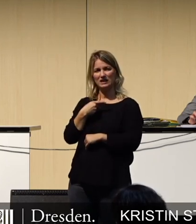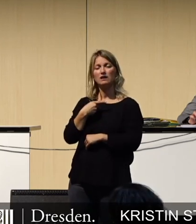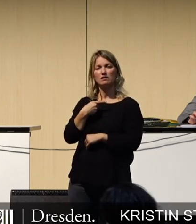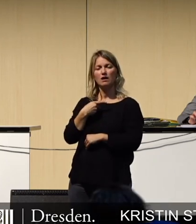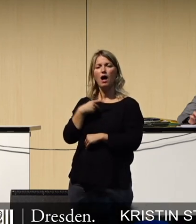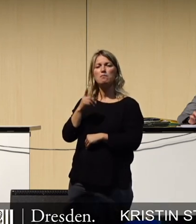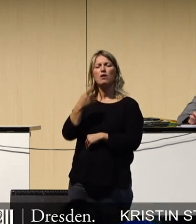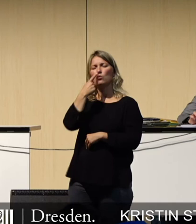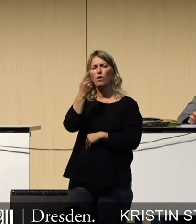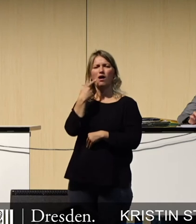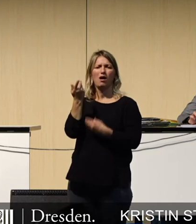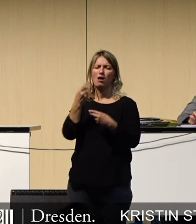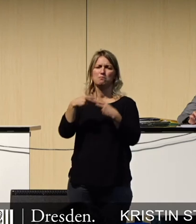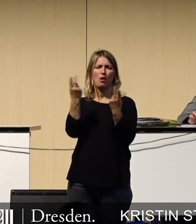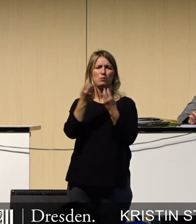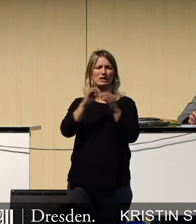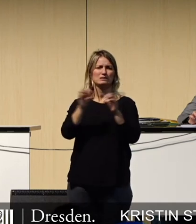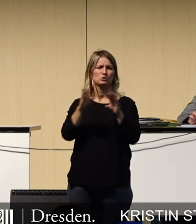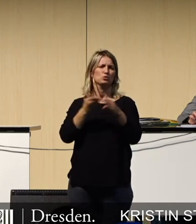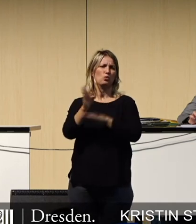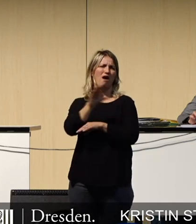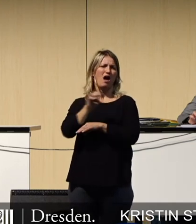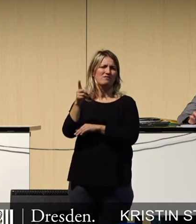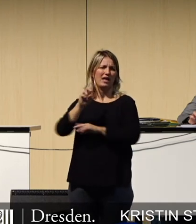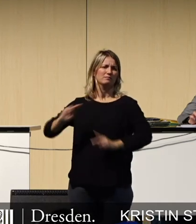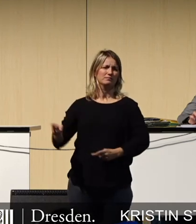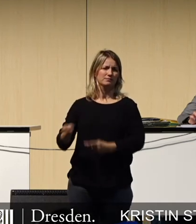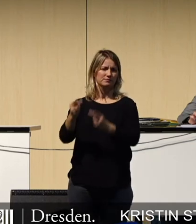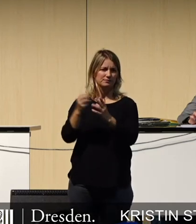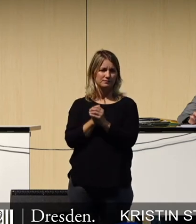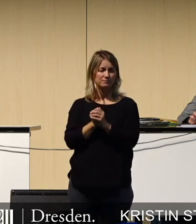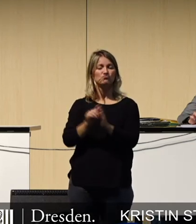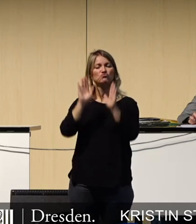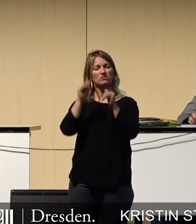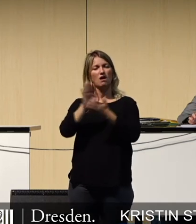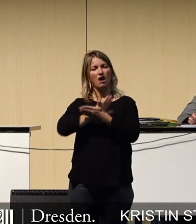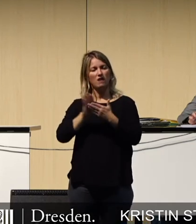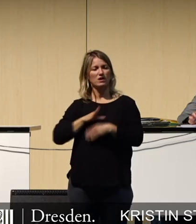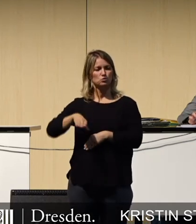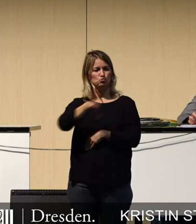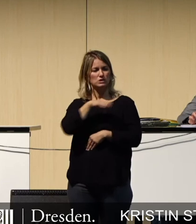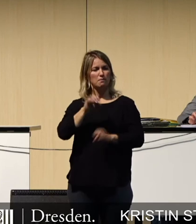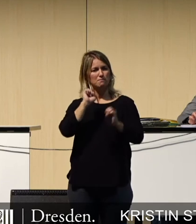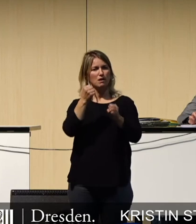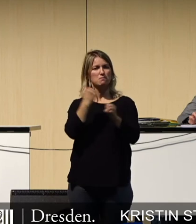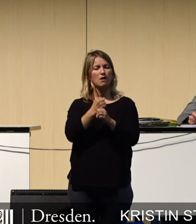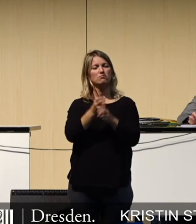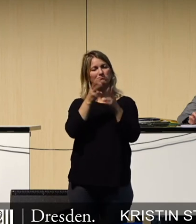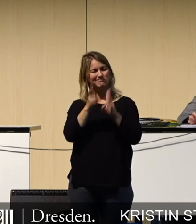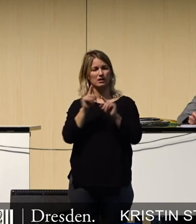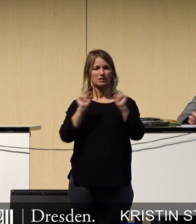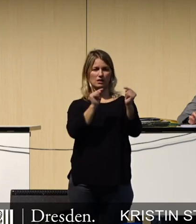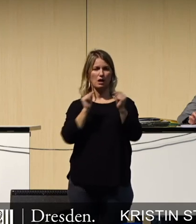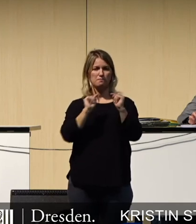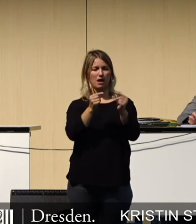Populismus, der hier insbesondere durch die AfD befeuert wird. Lassen Sie uns doch gemeinsam dafür sorgen, dass wir eine anständige Debatte auf einer